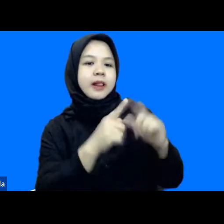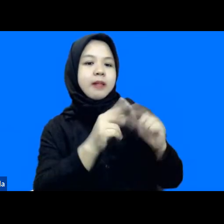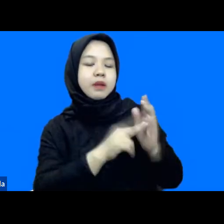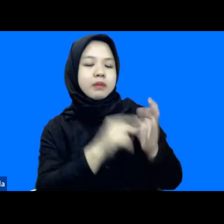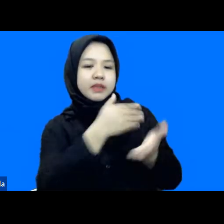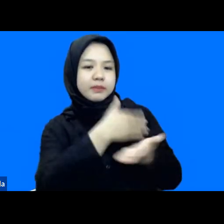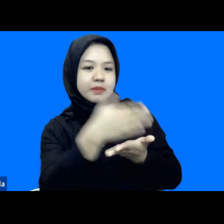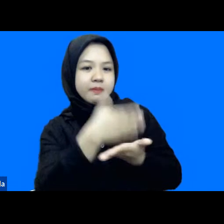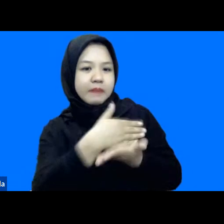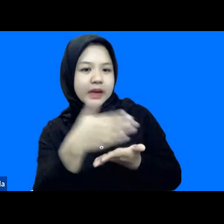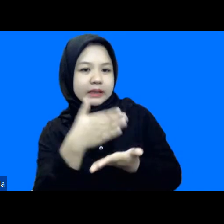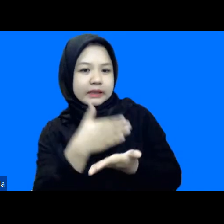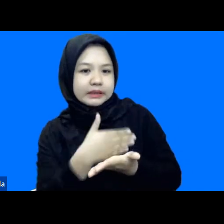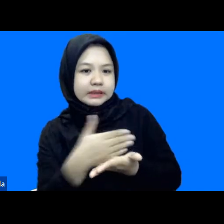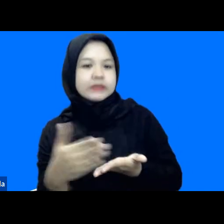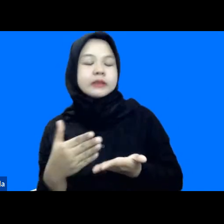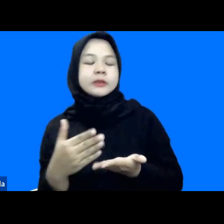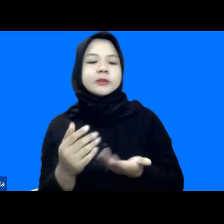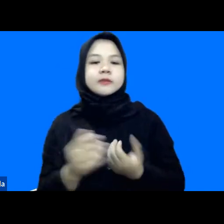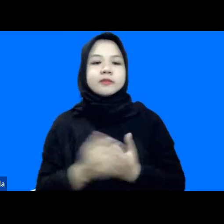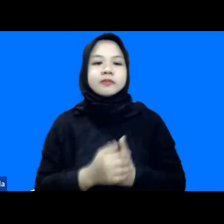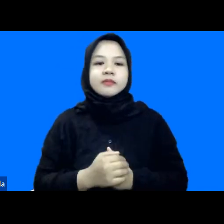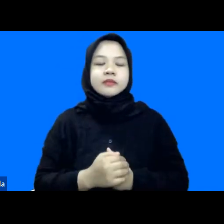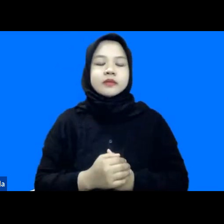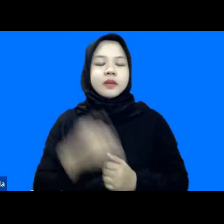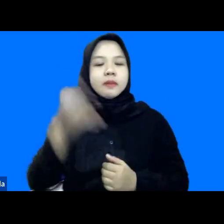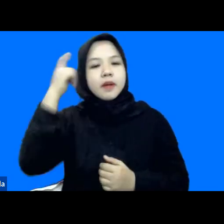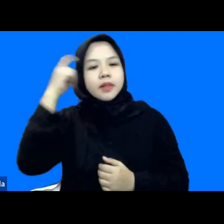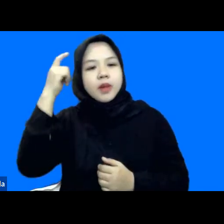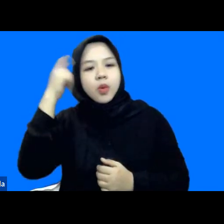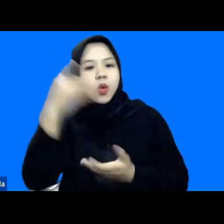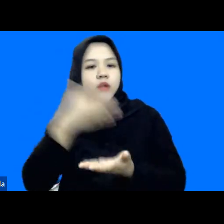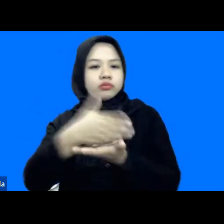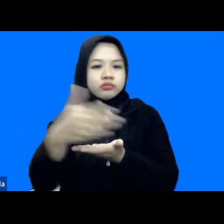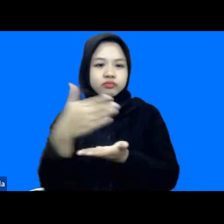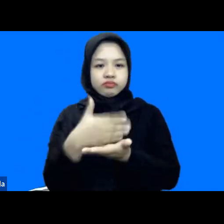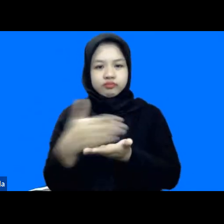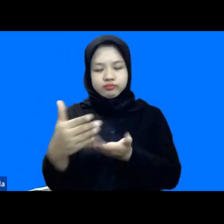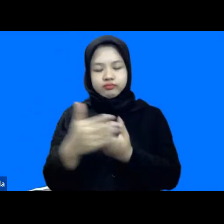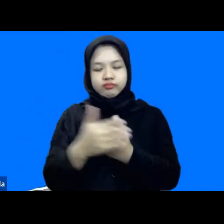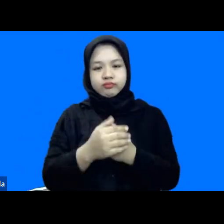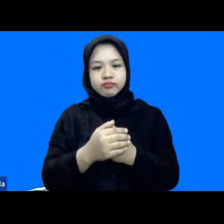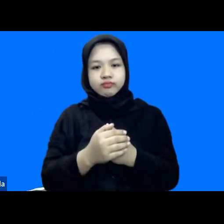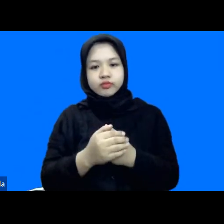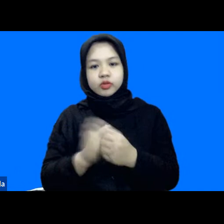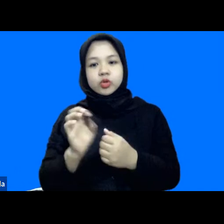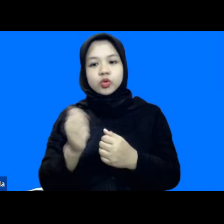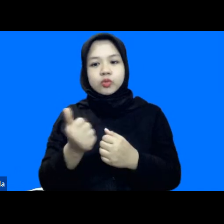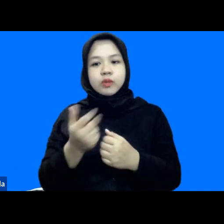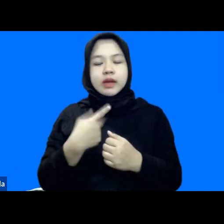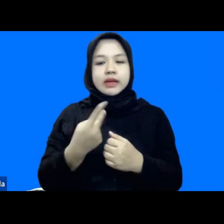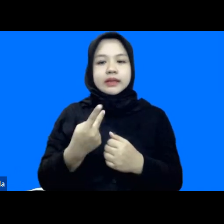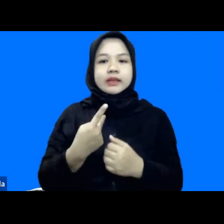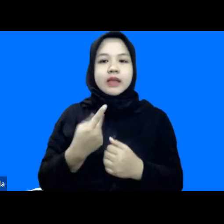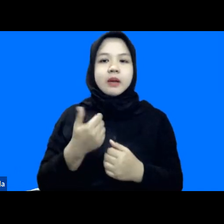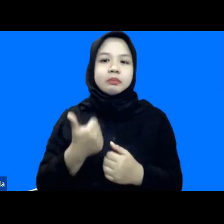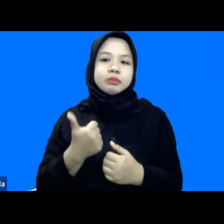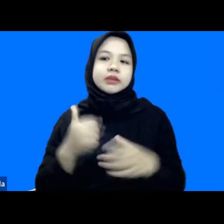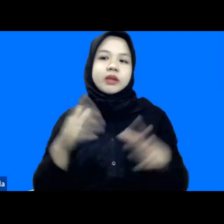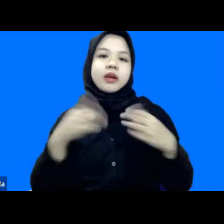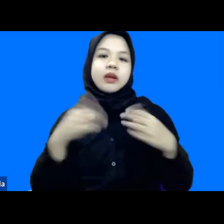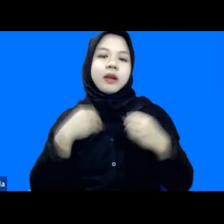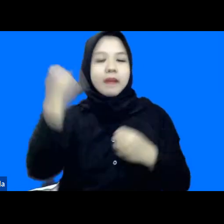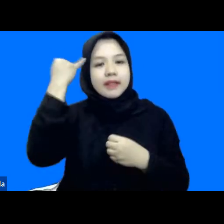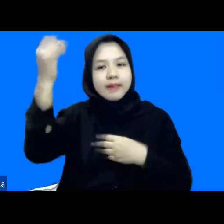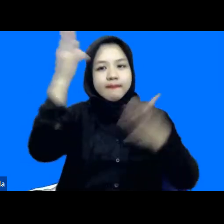semua beberapa pengetahuan yang Mas Ilman miliki agar kemudian kita juga bisa mendapatkan ilmu